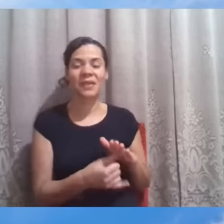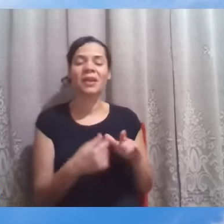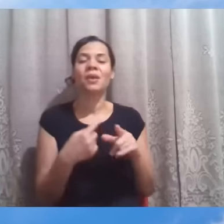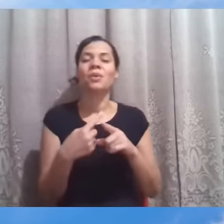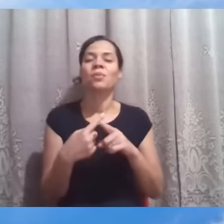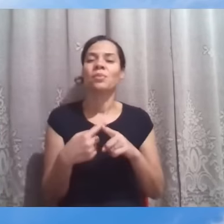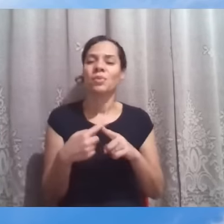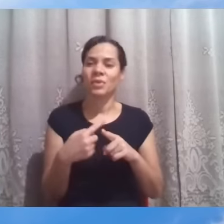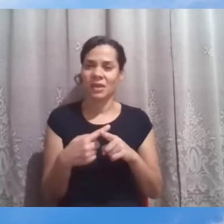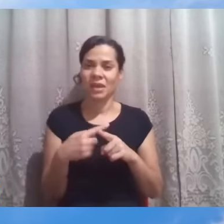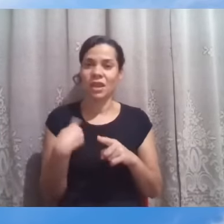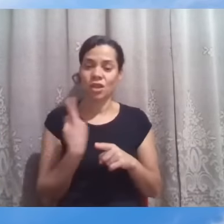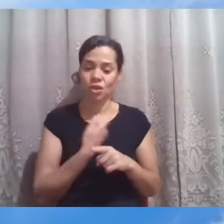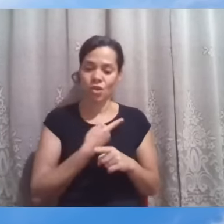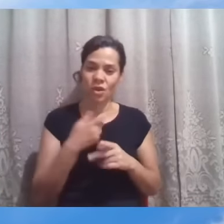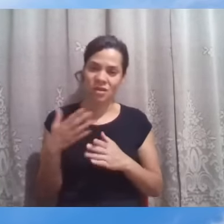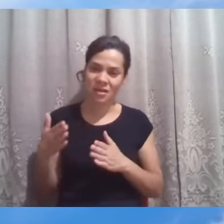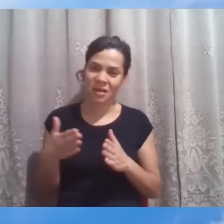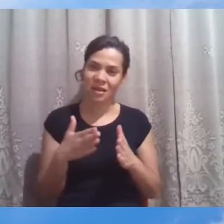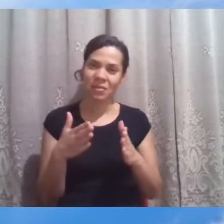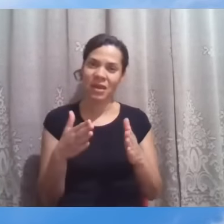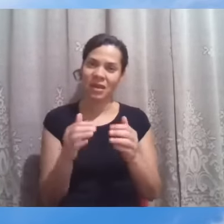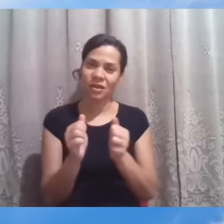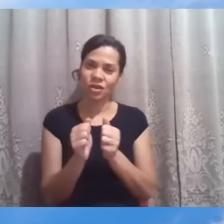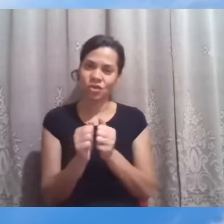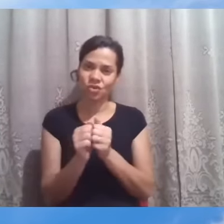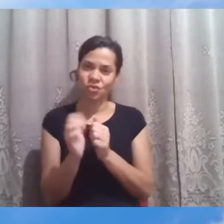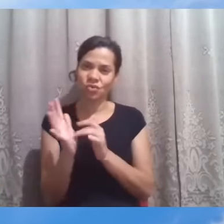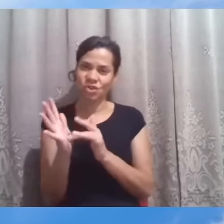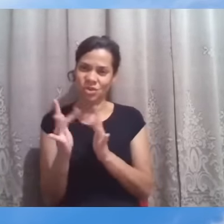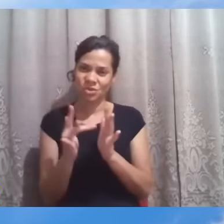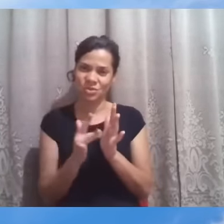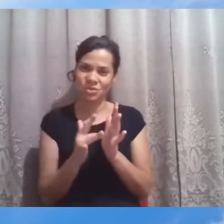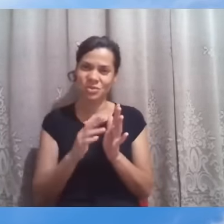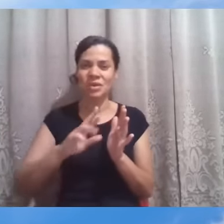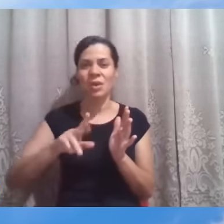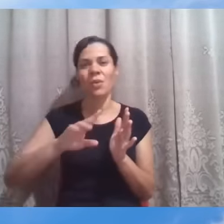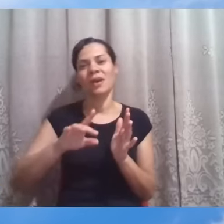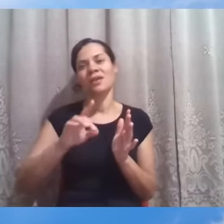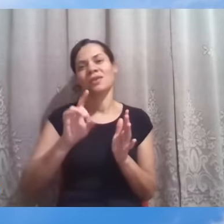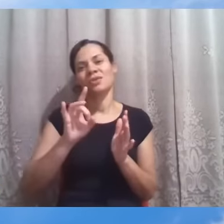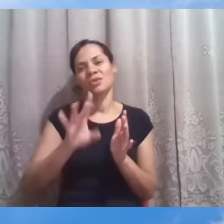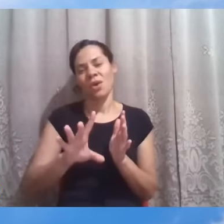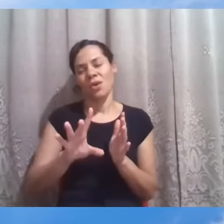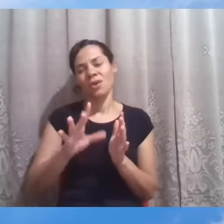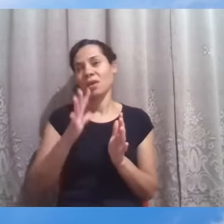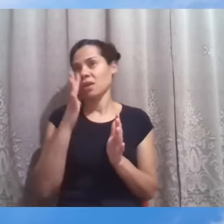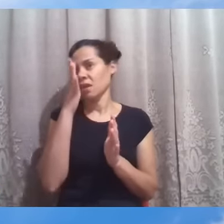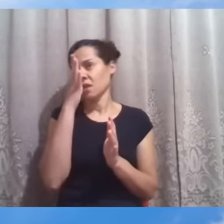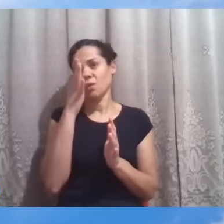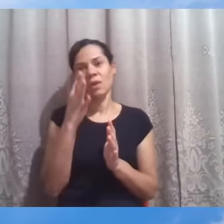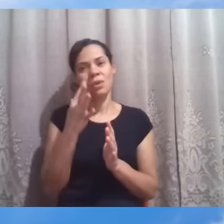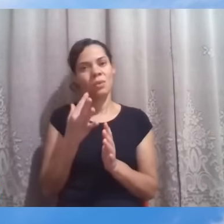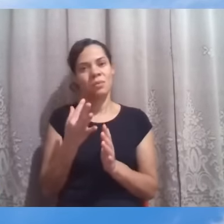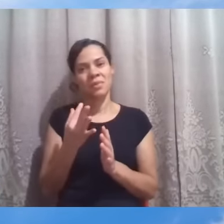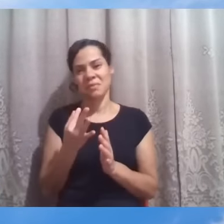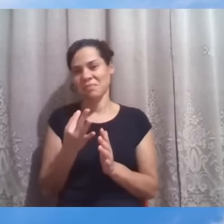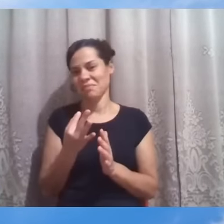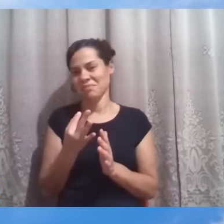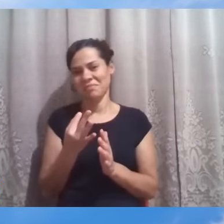caminhada com Jesus, mais uma vez, não só em compreensão nós lidaremos, por vezes